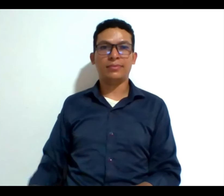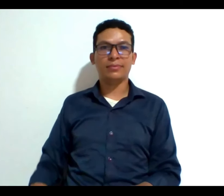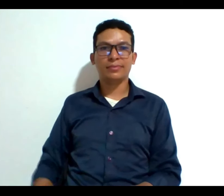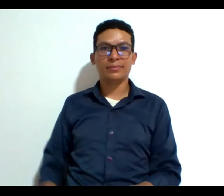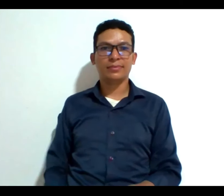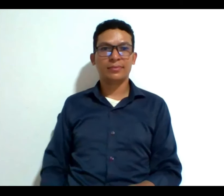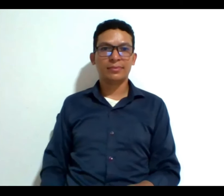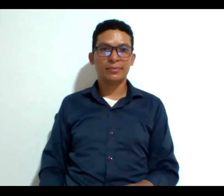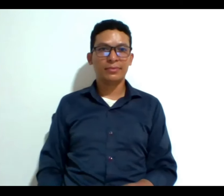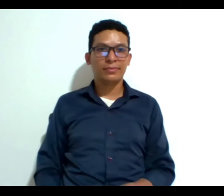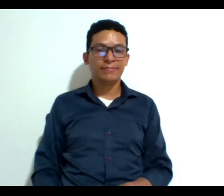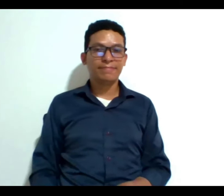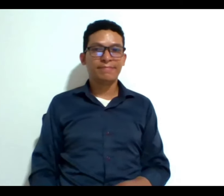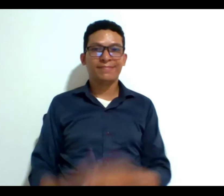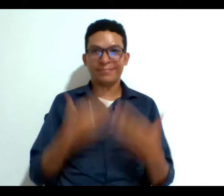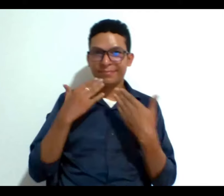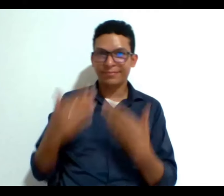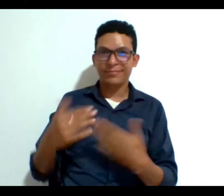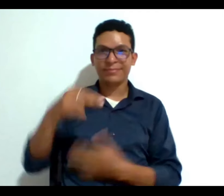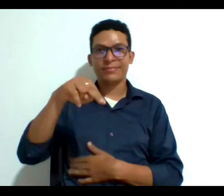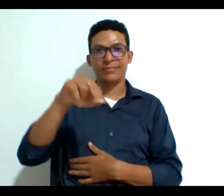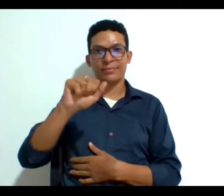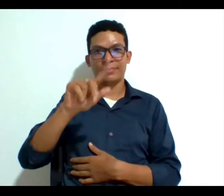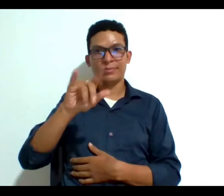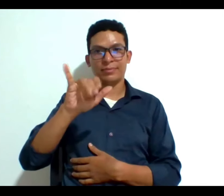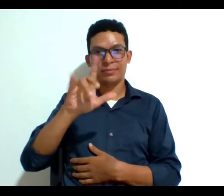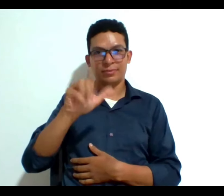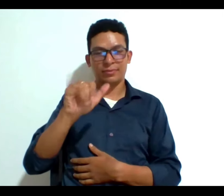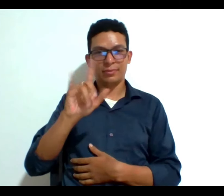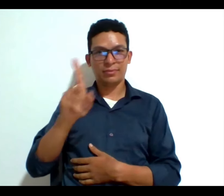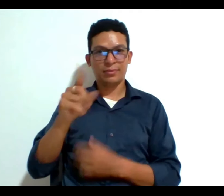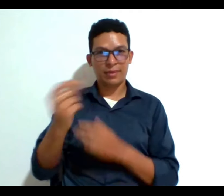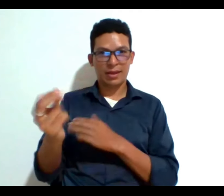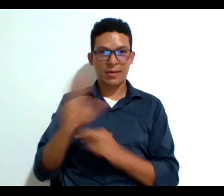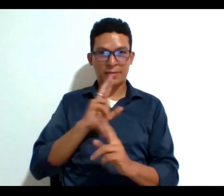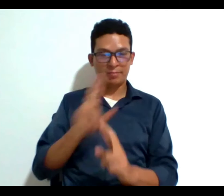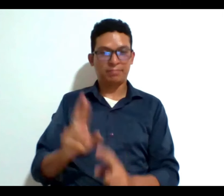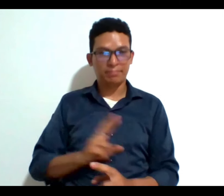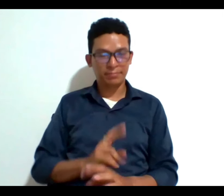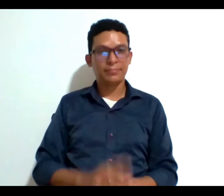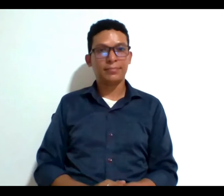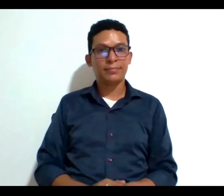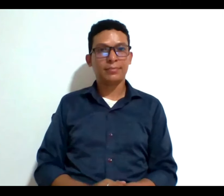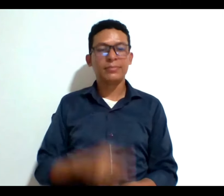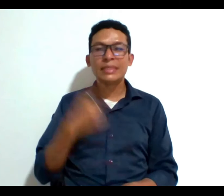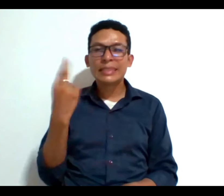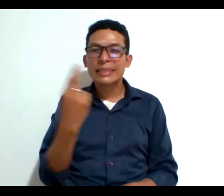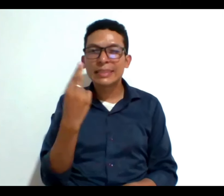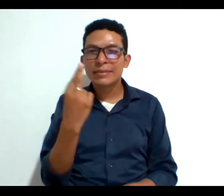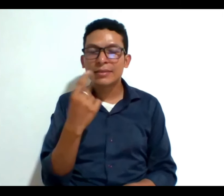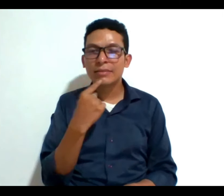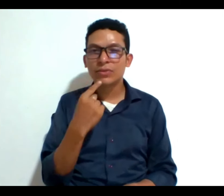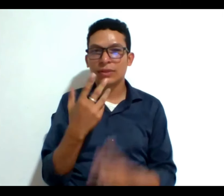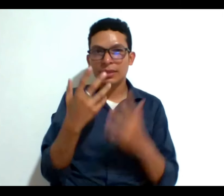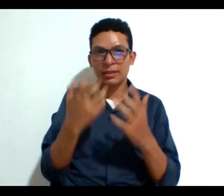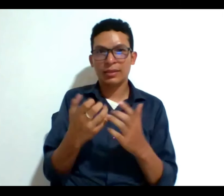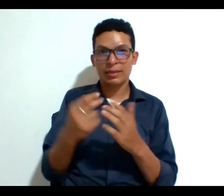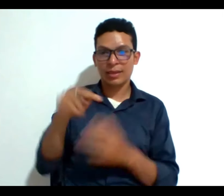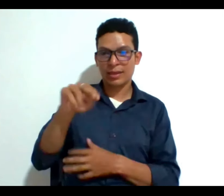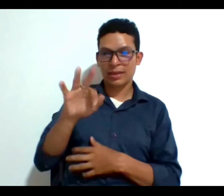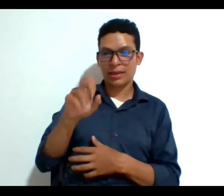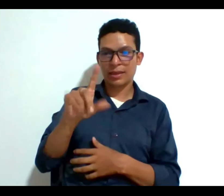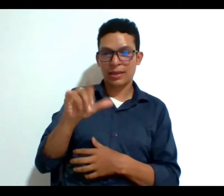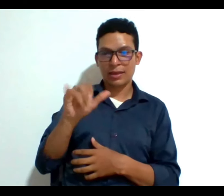muchas gracias a Natalia y a Erwin por estas respuestas quisiera retomar algo que Natalia tomó